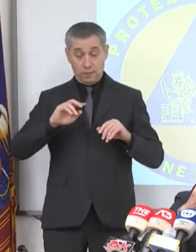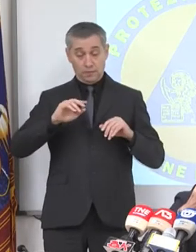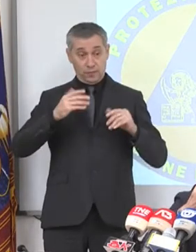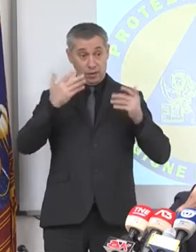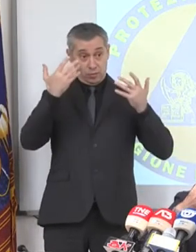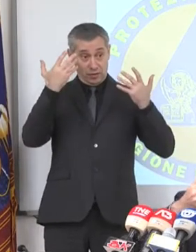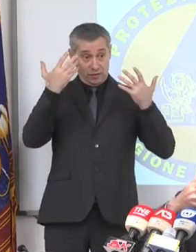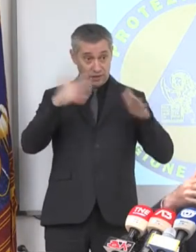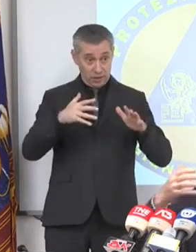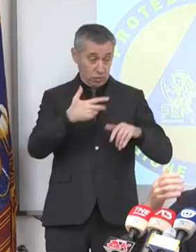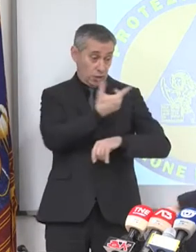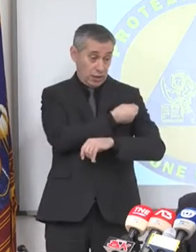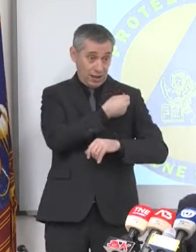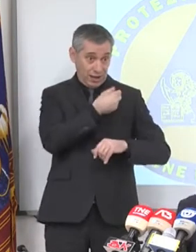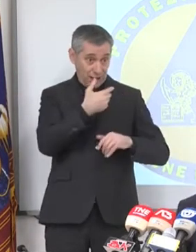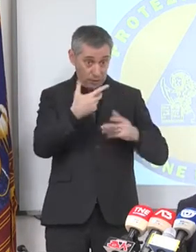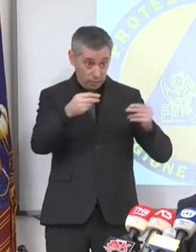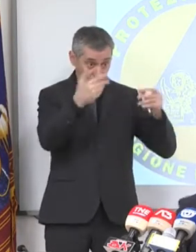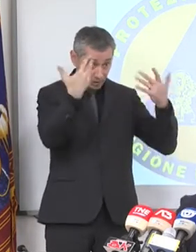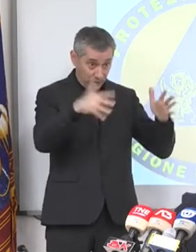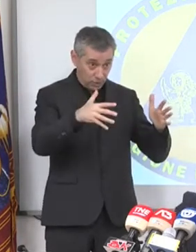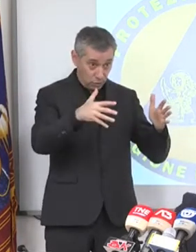di questa campagna vaccinale e l'inizio della prossima.